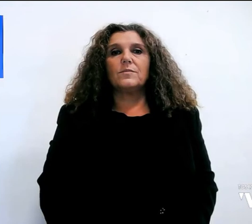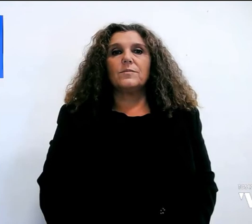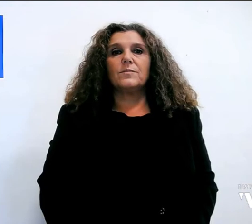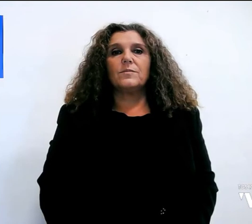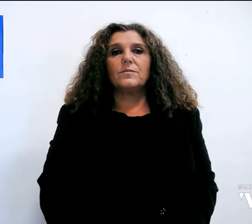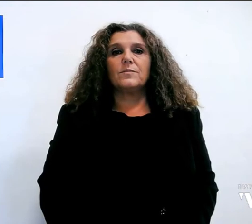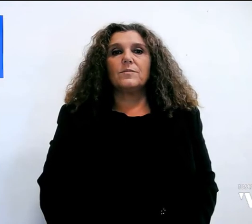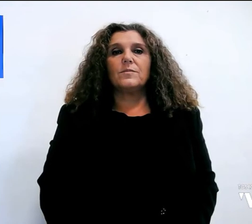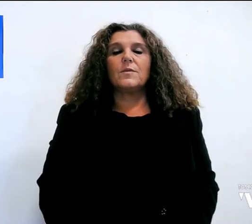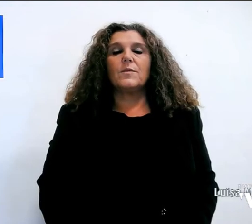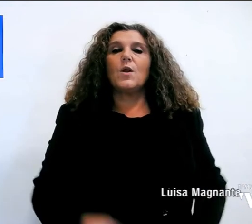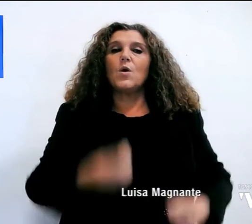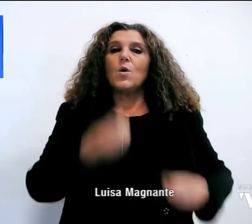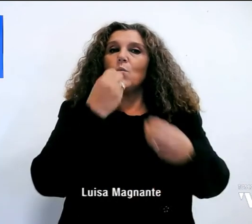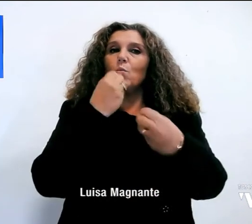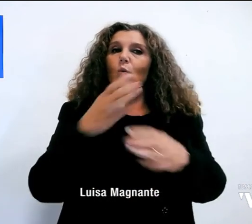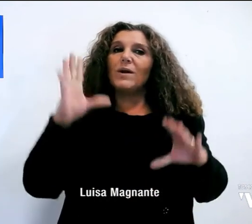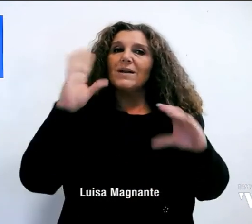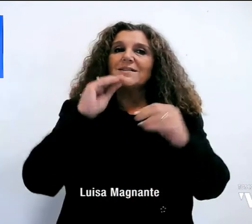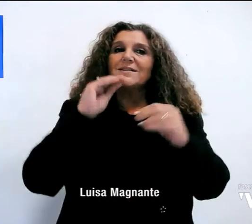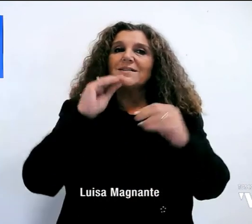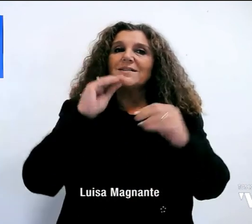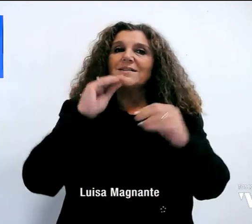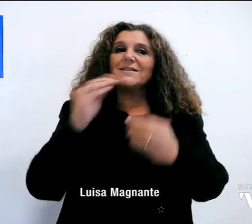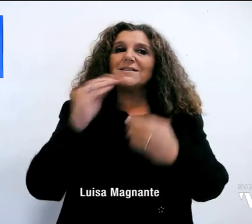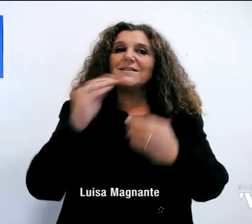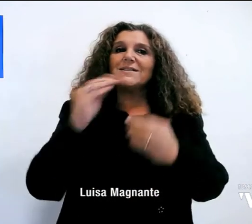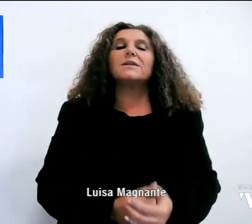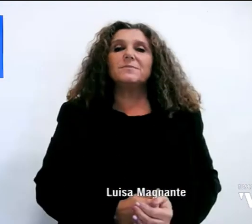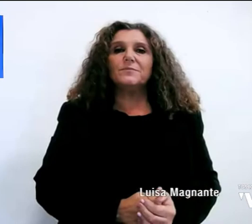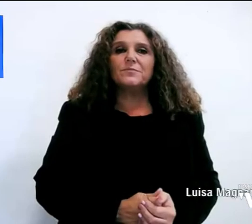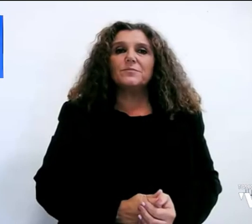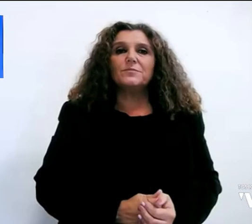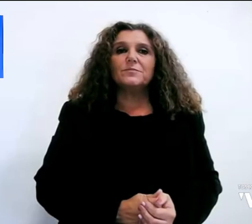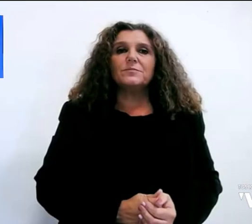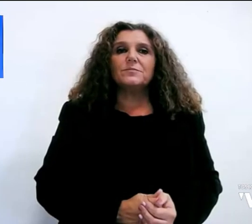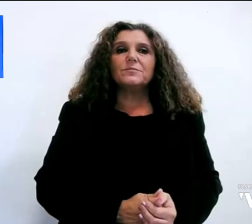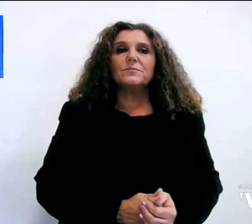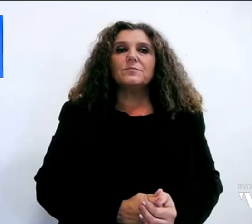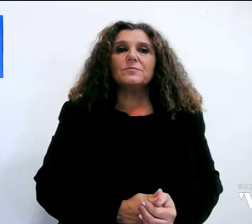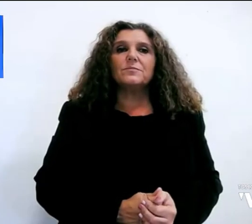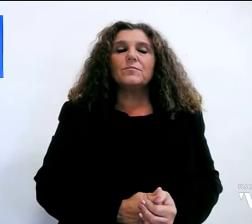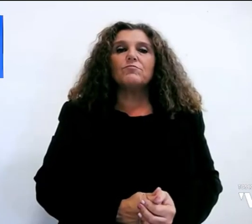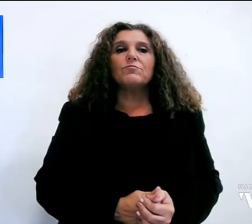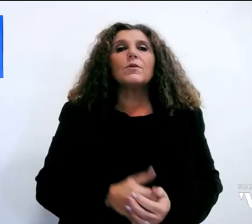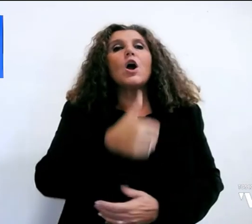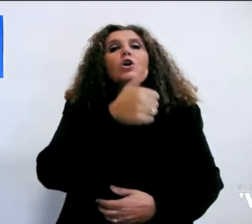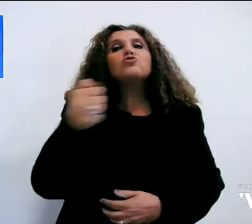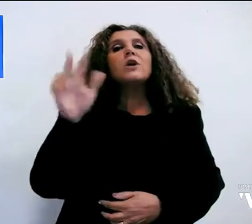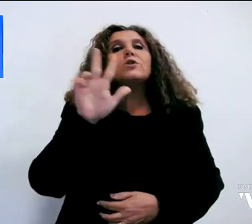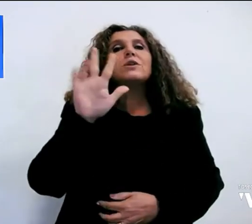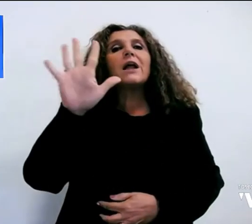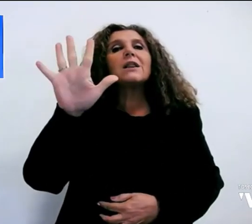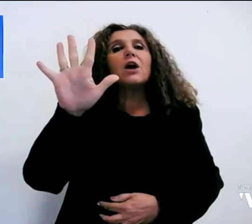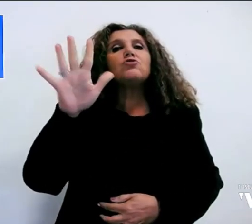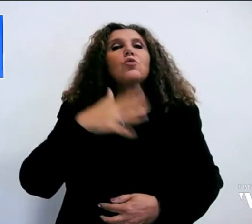Buonasera a tutti dal telegiornale regionale per i sordi. Sono 135, età